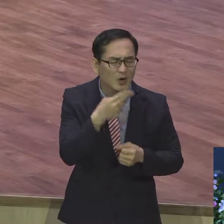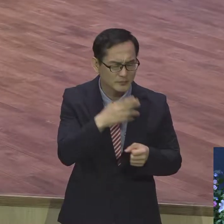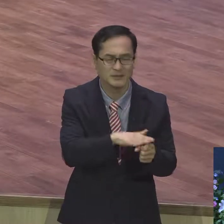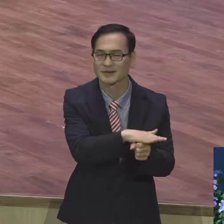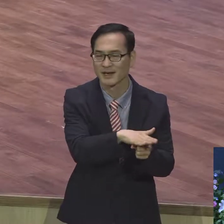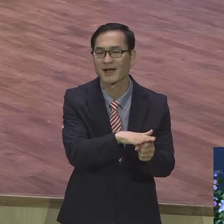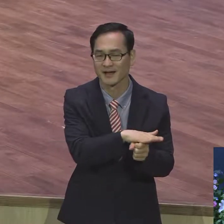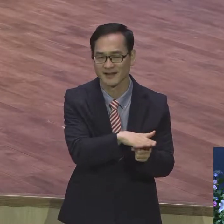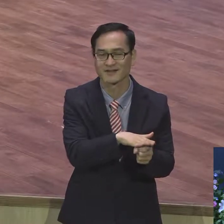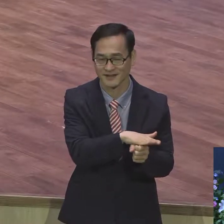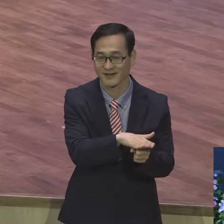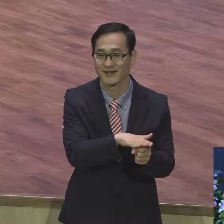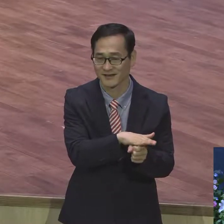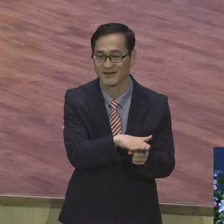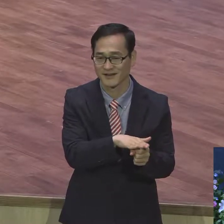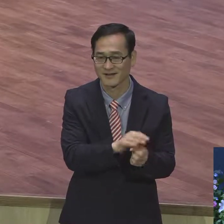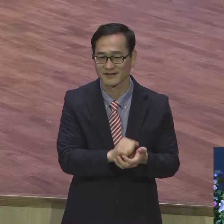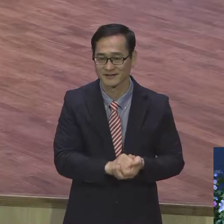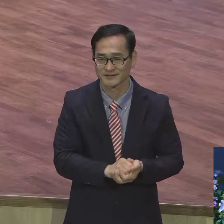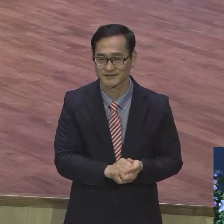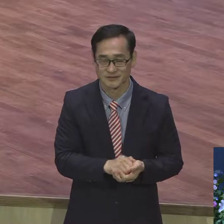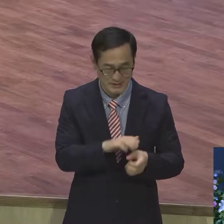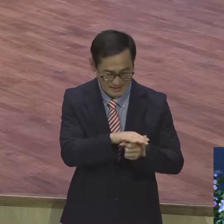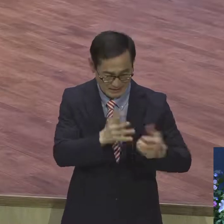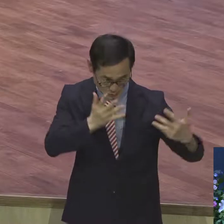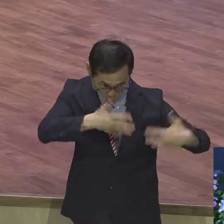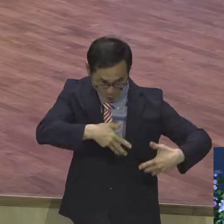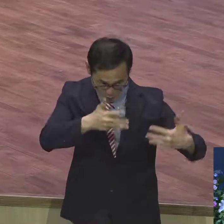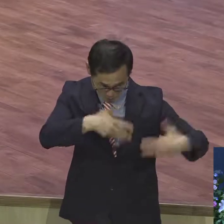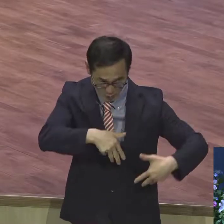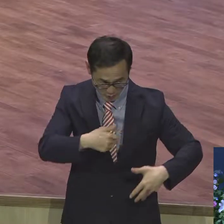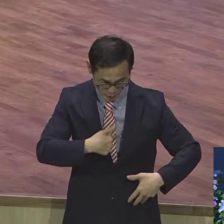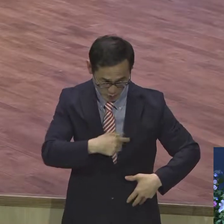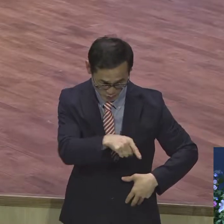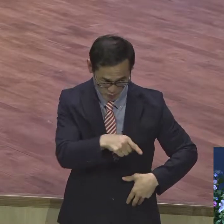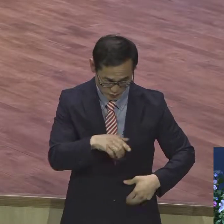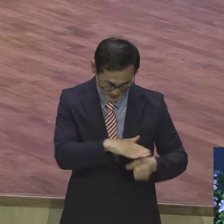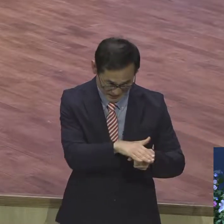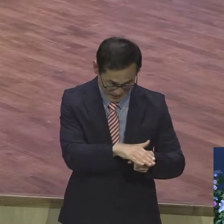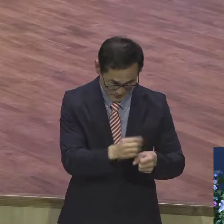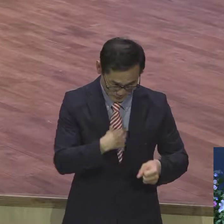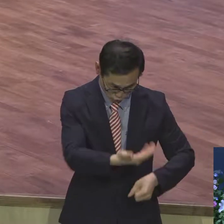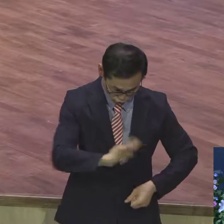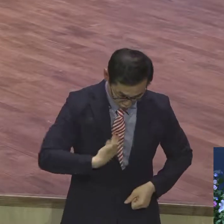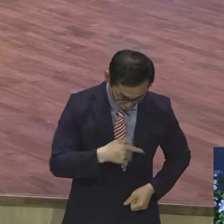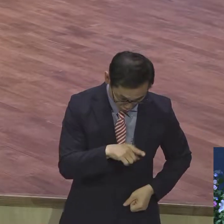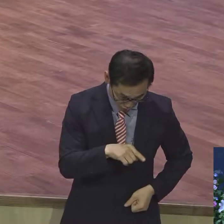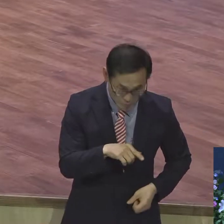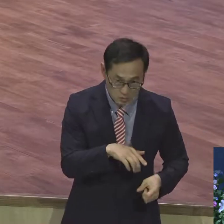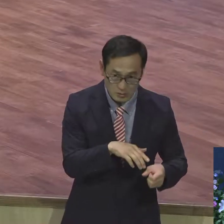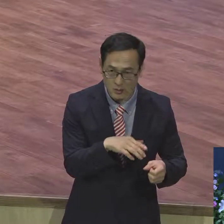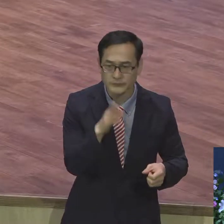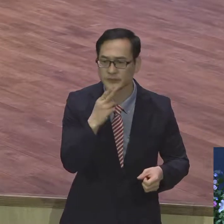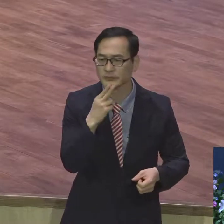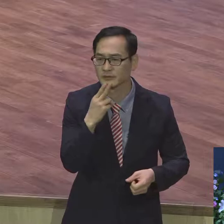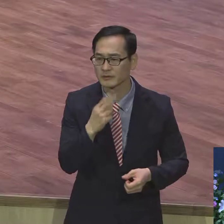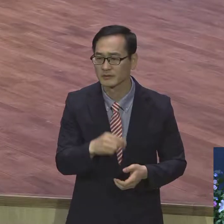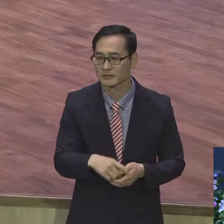대가, 조건이 없다. 그런 의미가 담겨져 있어요. 엄마가 자녀를 사랑하고